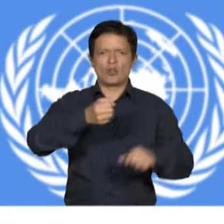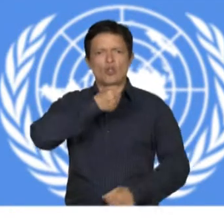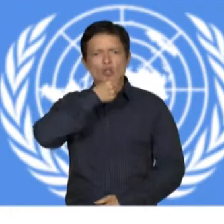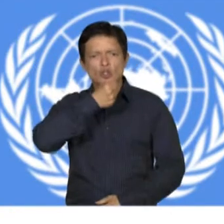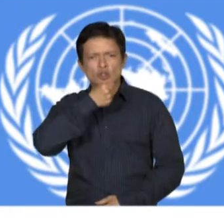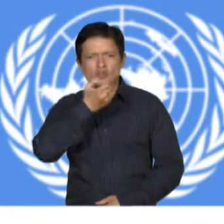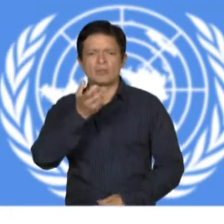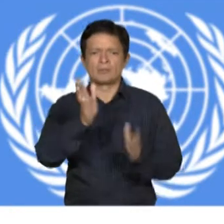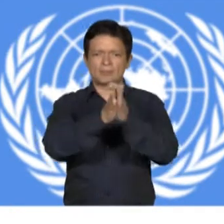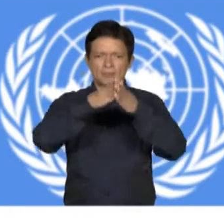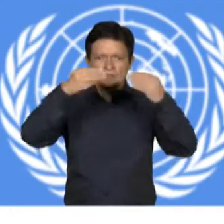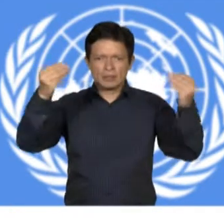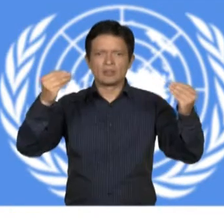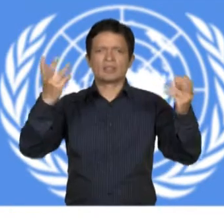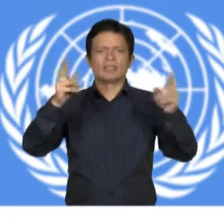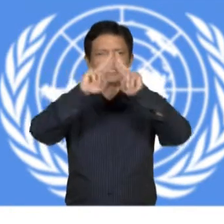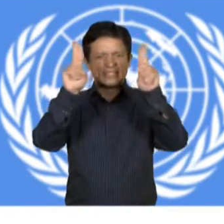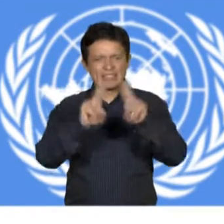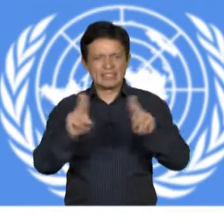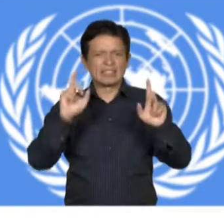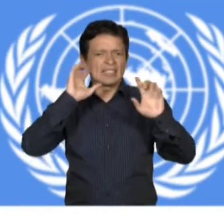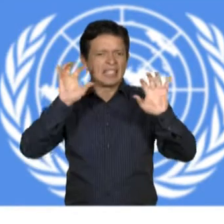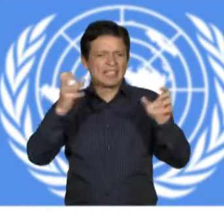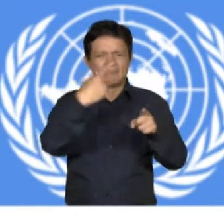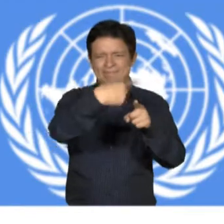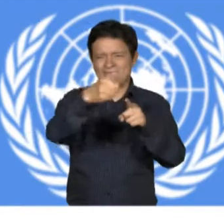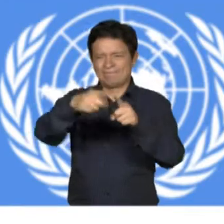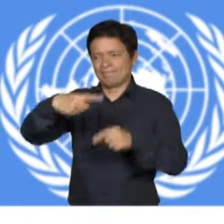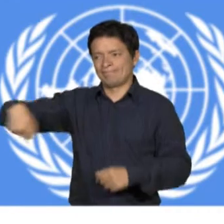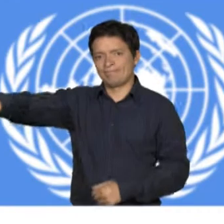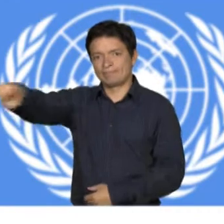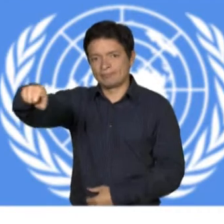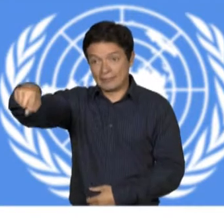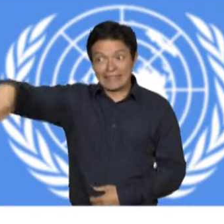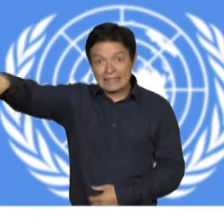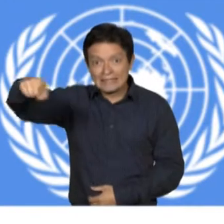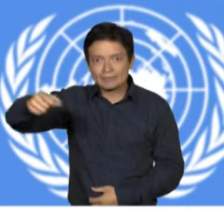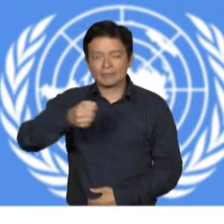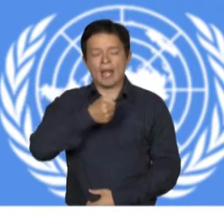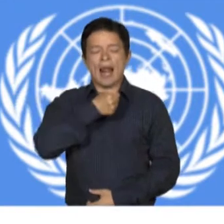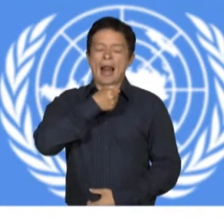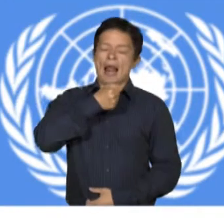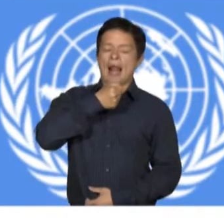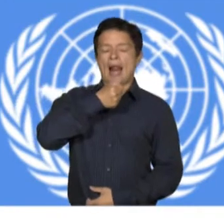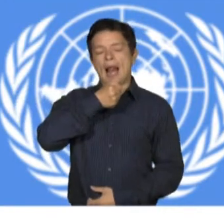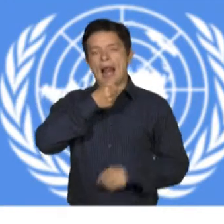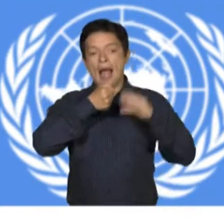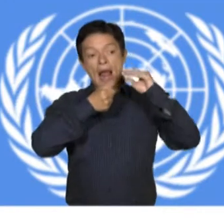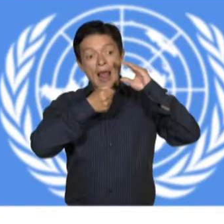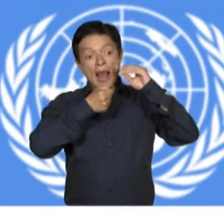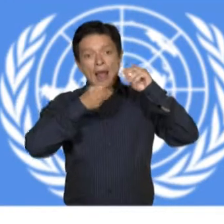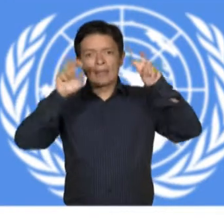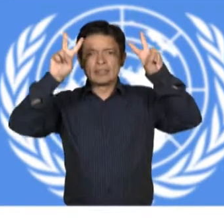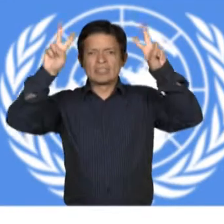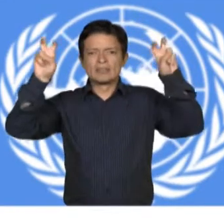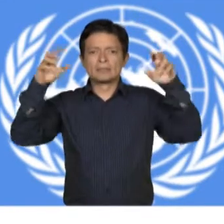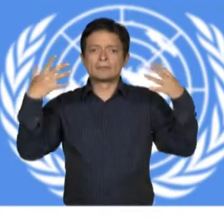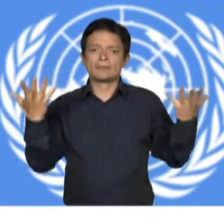Alentar a todos los órganos de los medios de comunicación a que difuntan una imagen de las personas con discapacidad